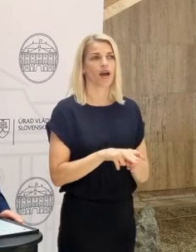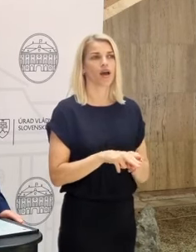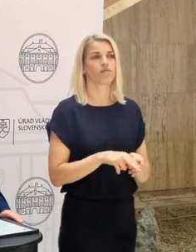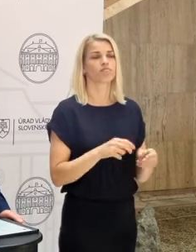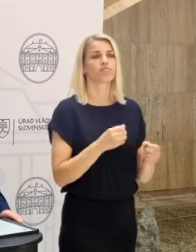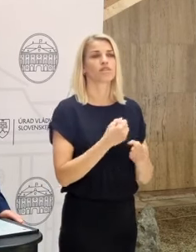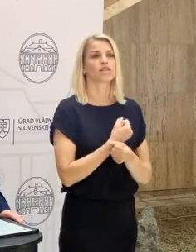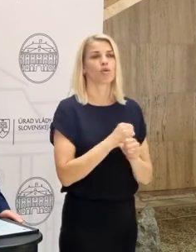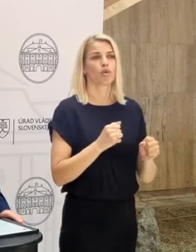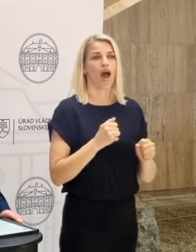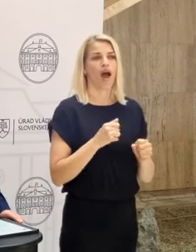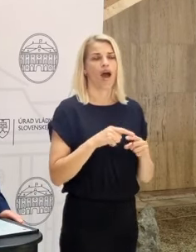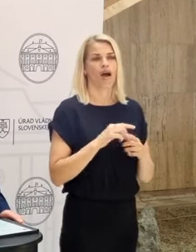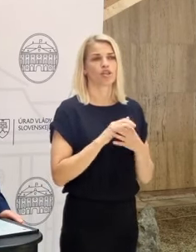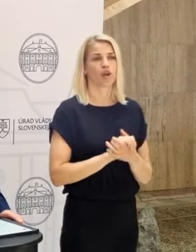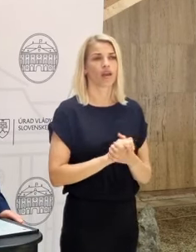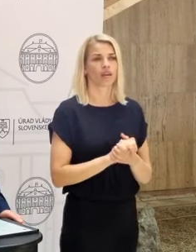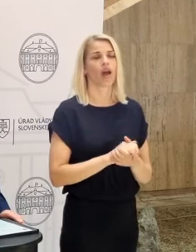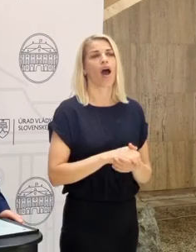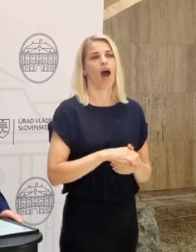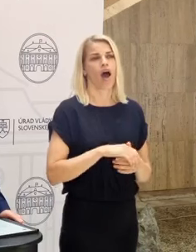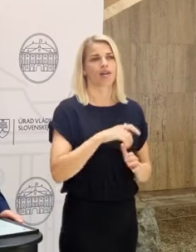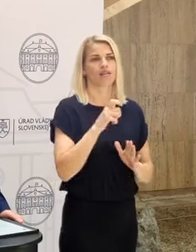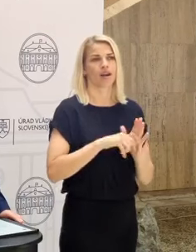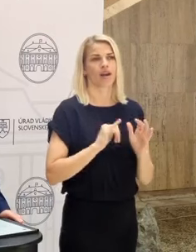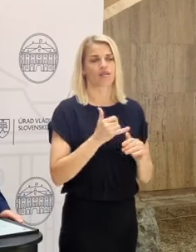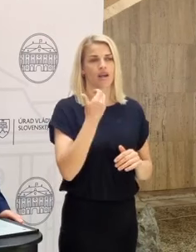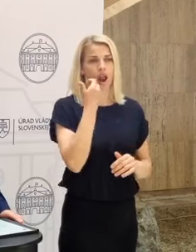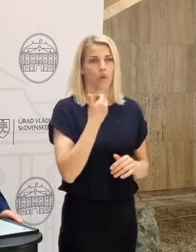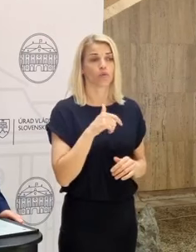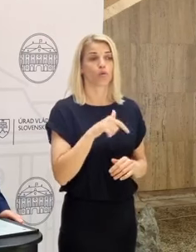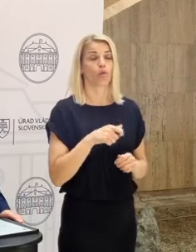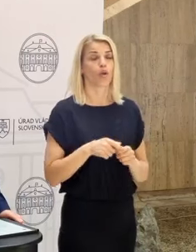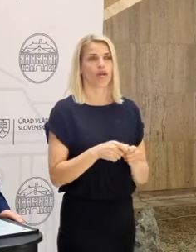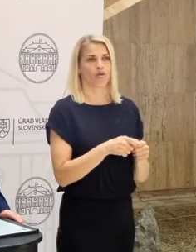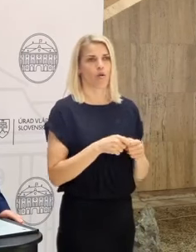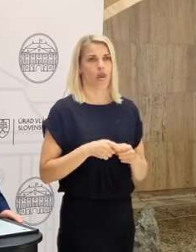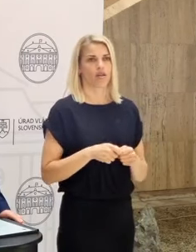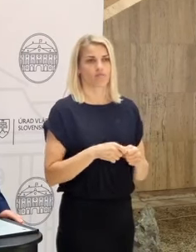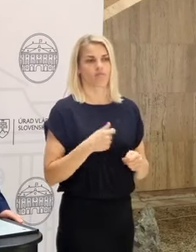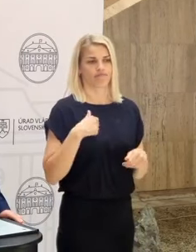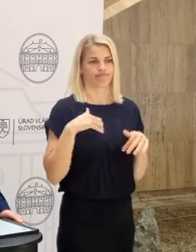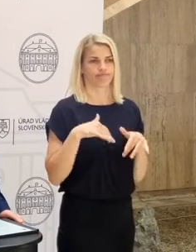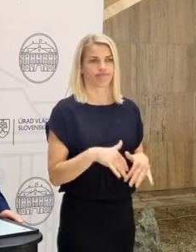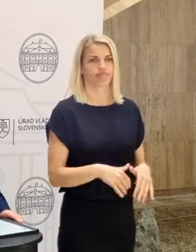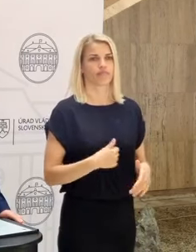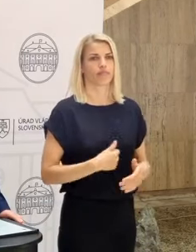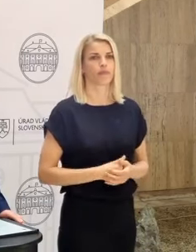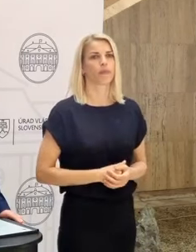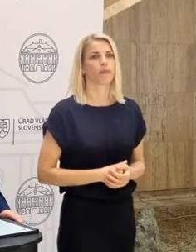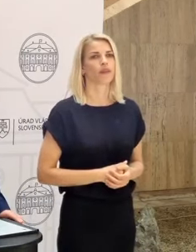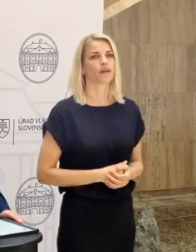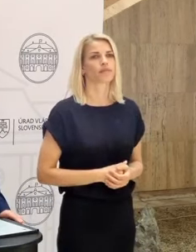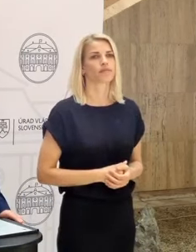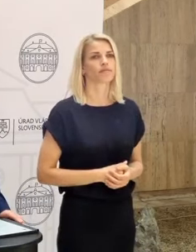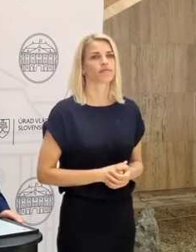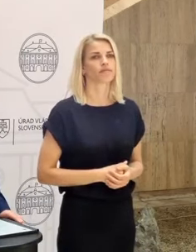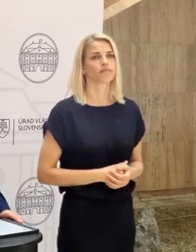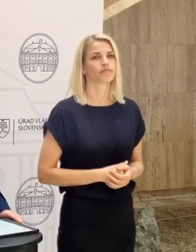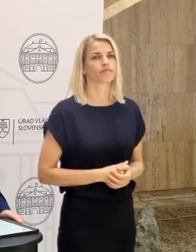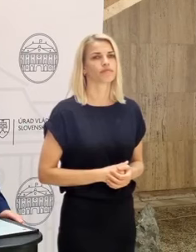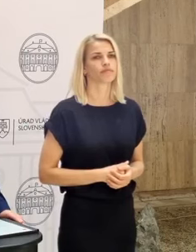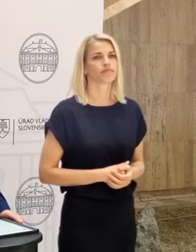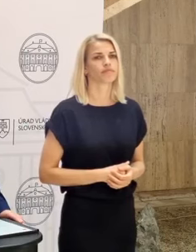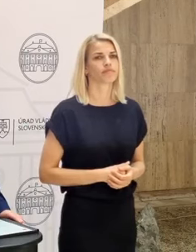sloboda, solidarita a strana za ľudí. Tak ale teraz sa v parlamente do toho vkliesnila LSNS a Kufovci, bez ktorých by sa